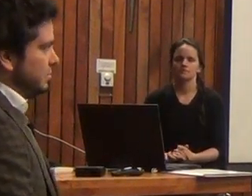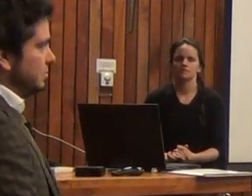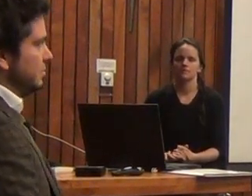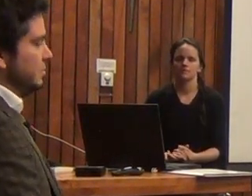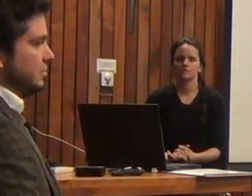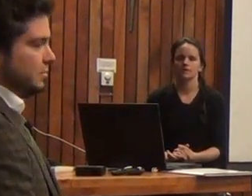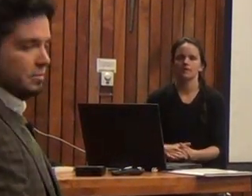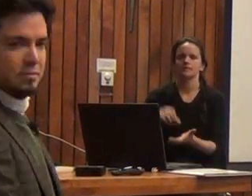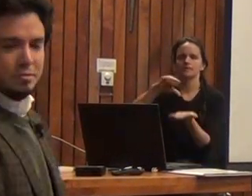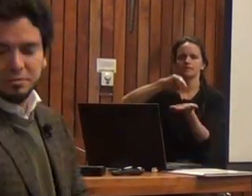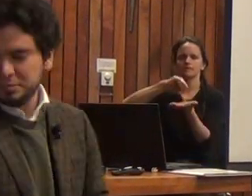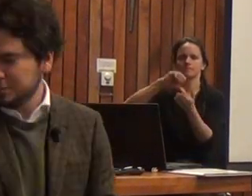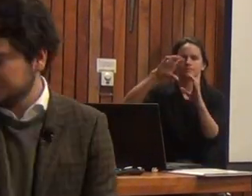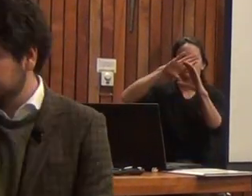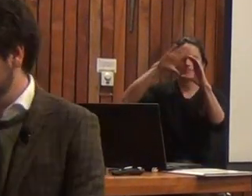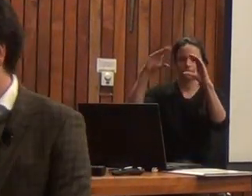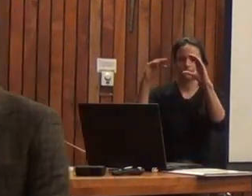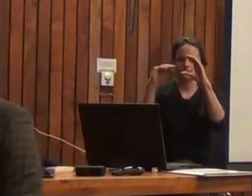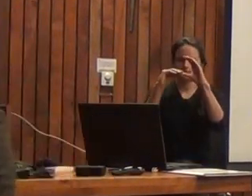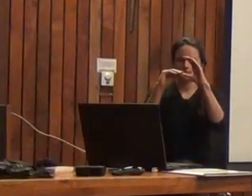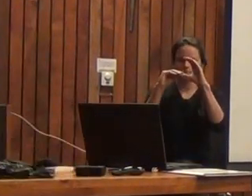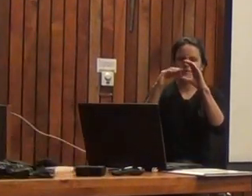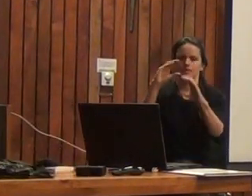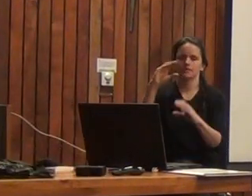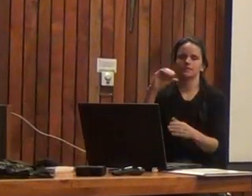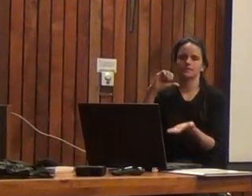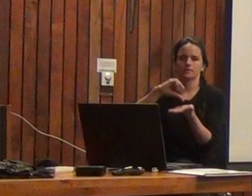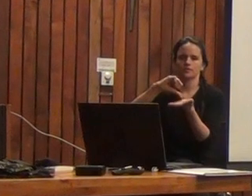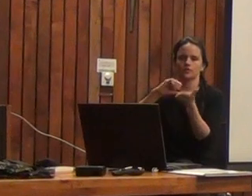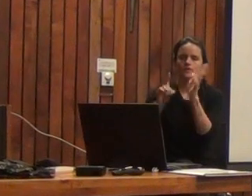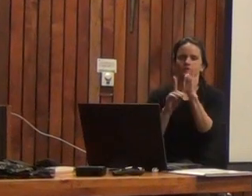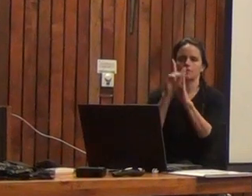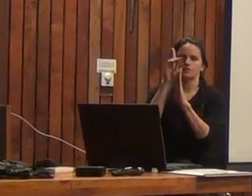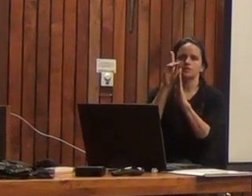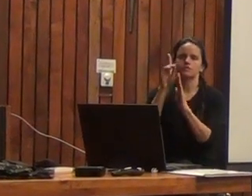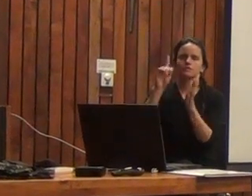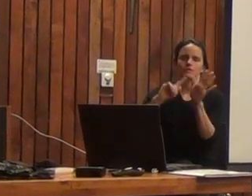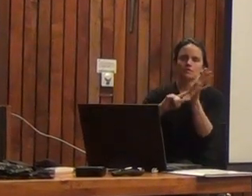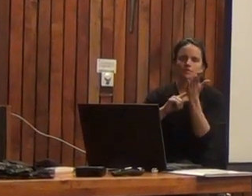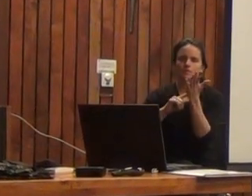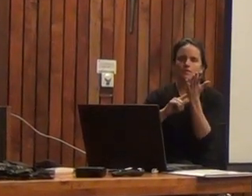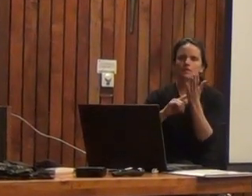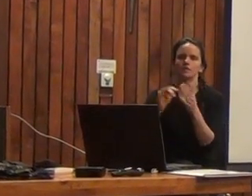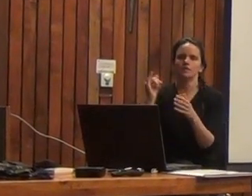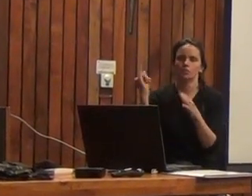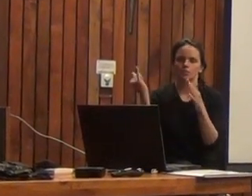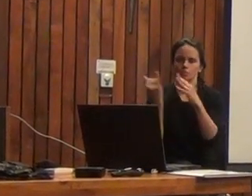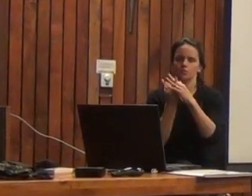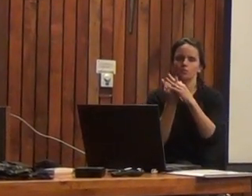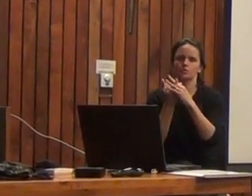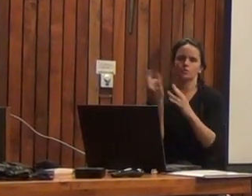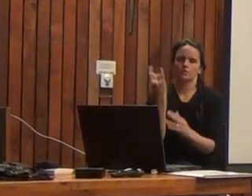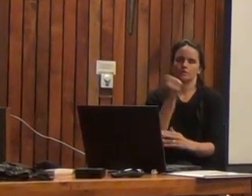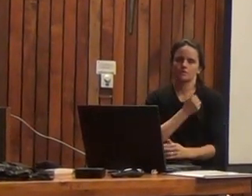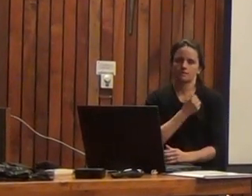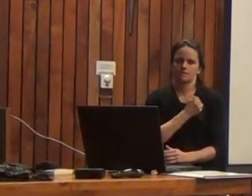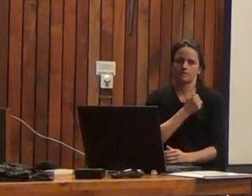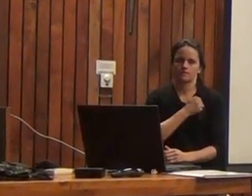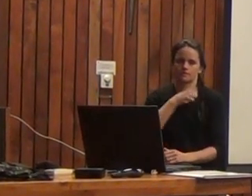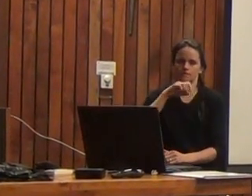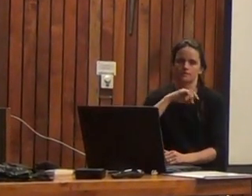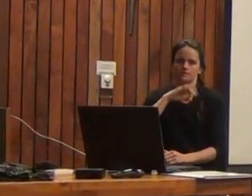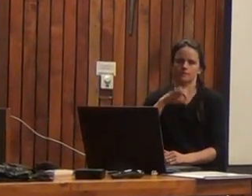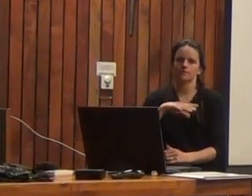El Centro de Desarrollo de Tecnologías de Inclusión, perteneciente a la Escuela de Psicología de la Pontificia Universidad Católica de Chile,